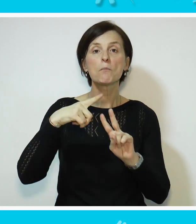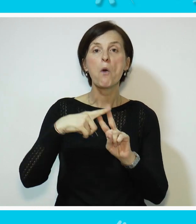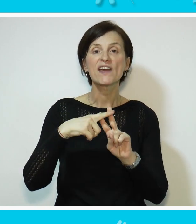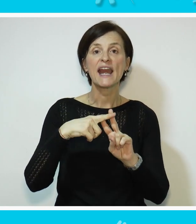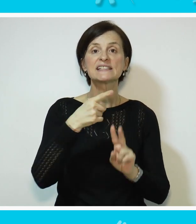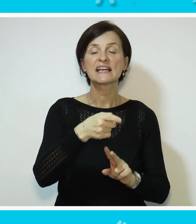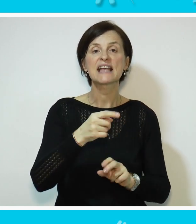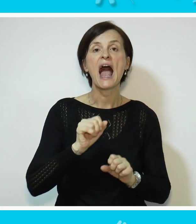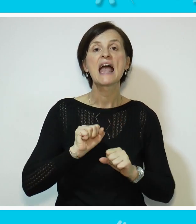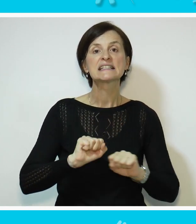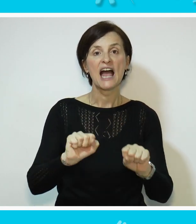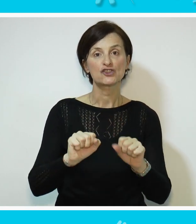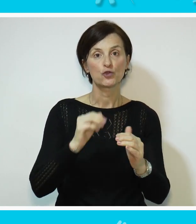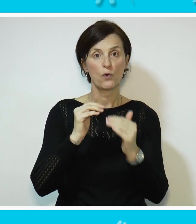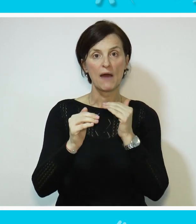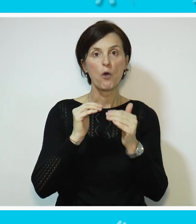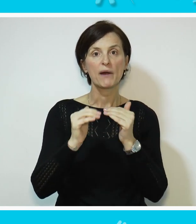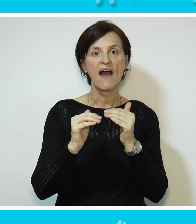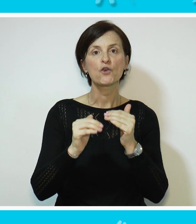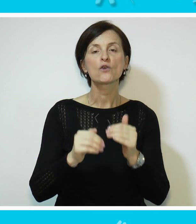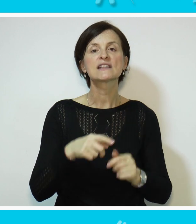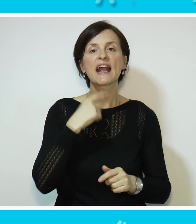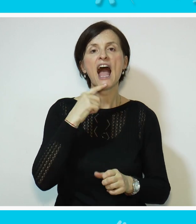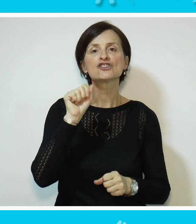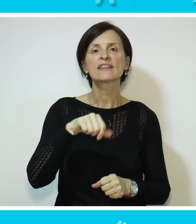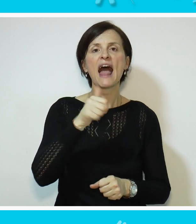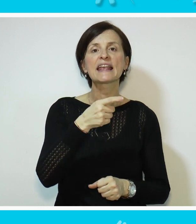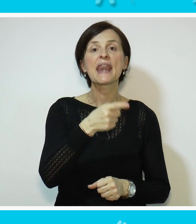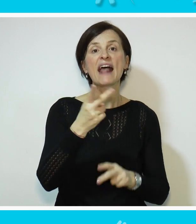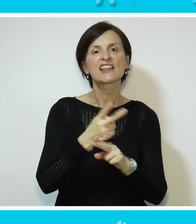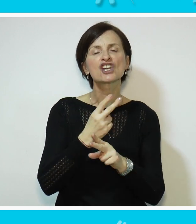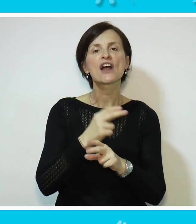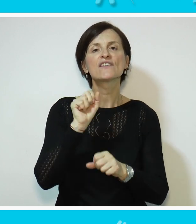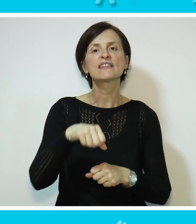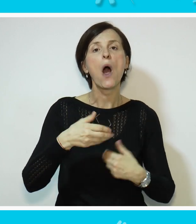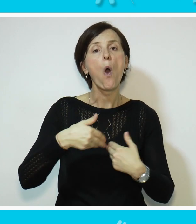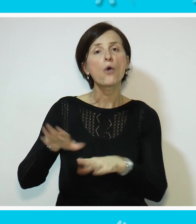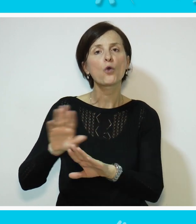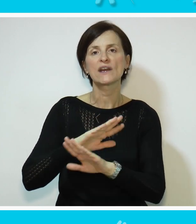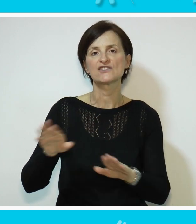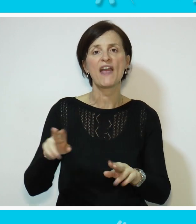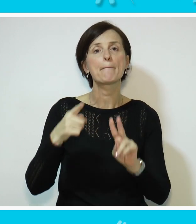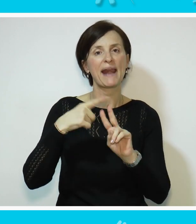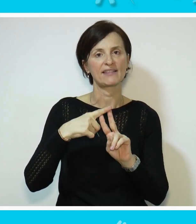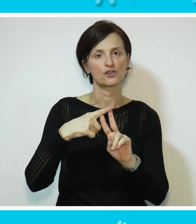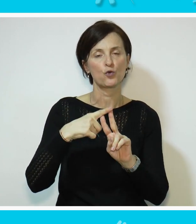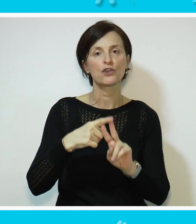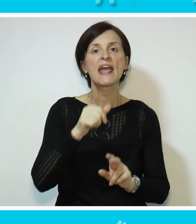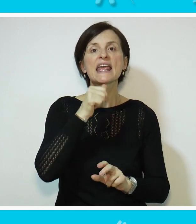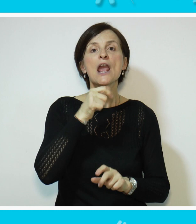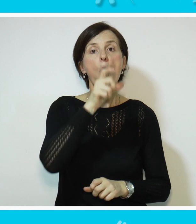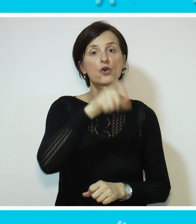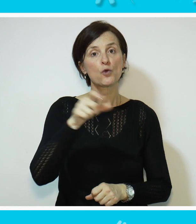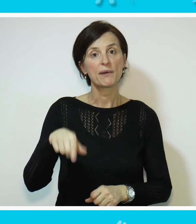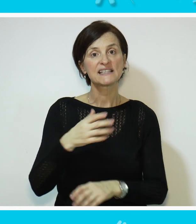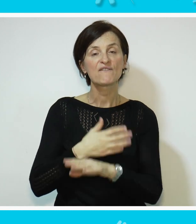Janković, poverenica za zaštitu ravnopravnosti, ističe da je na državi da otkloni sve predrasude.